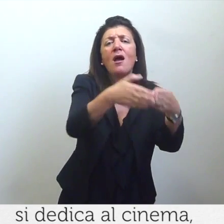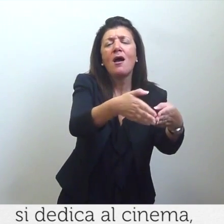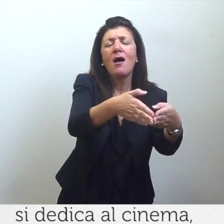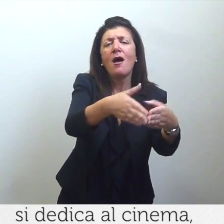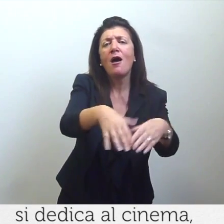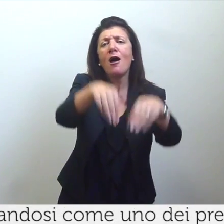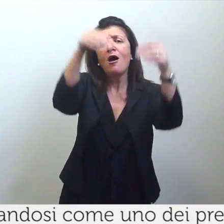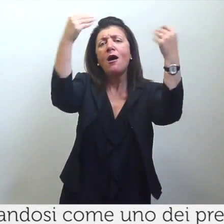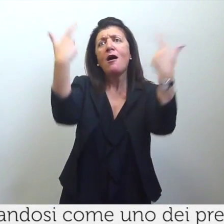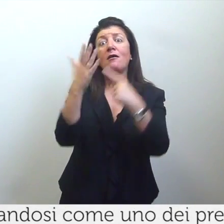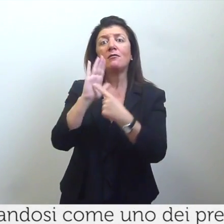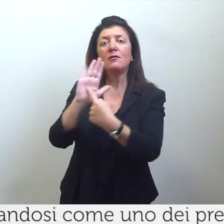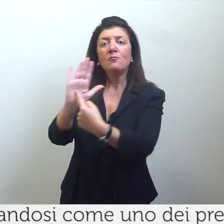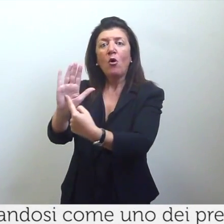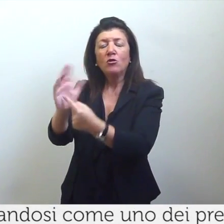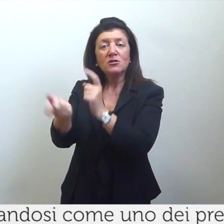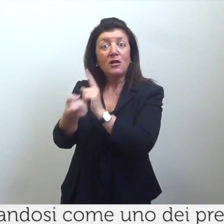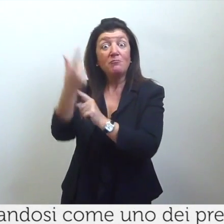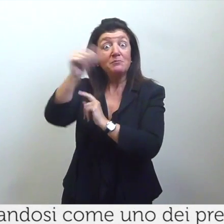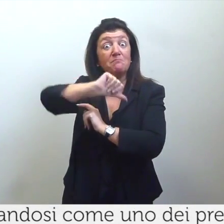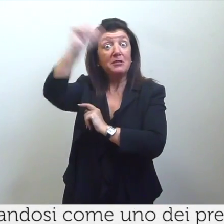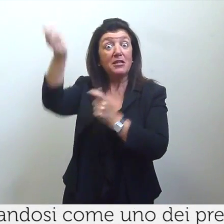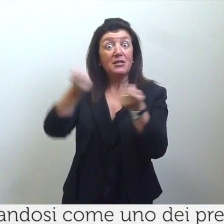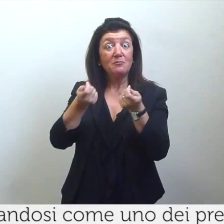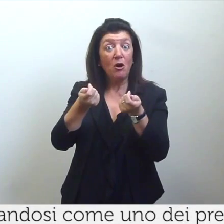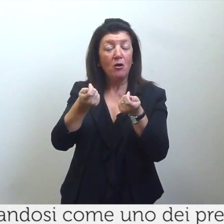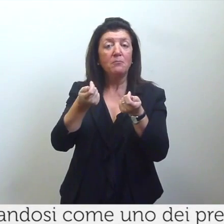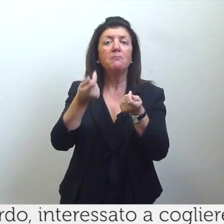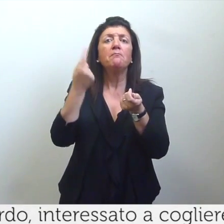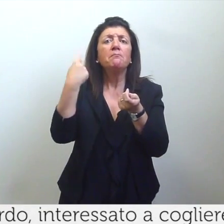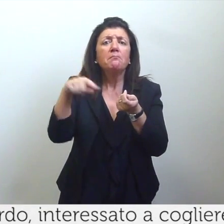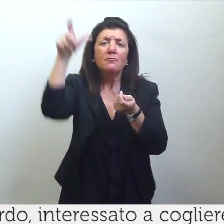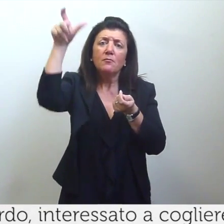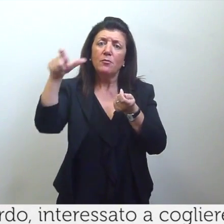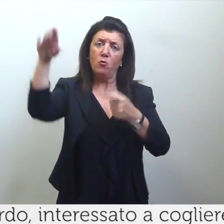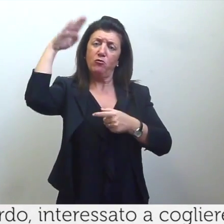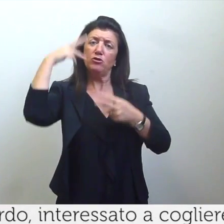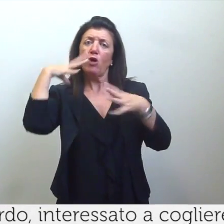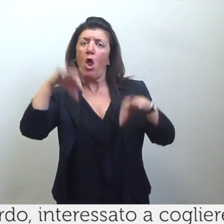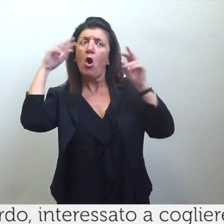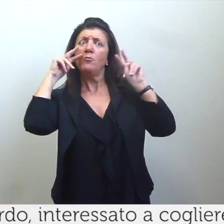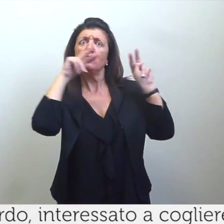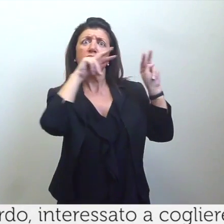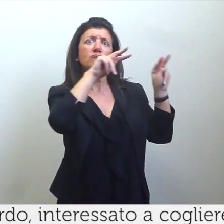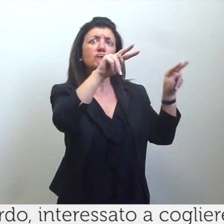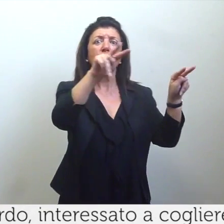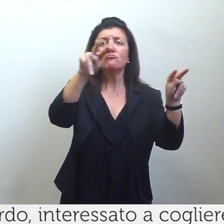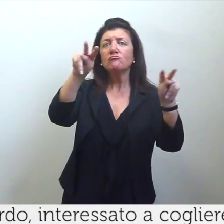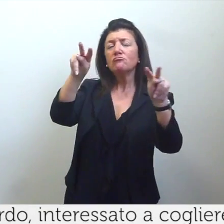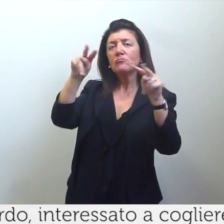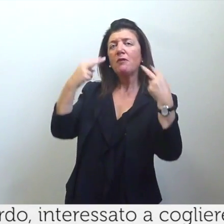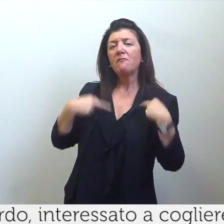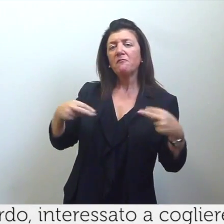stagione del neorealismo il suo sguardo interessato a cogliere la verità